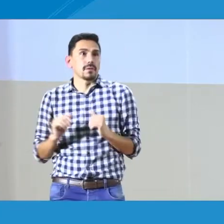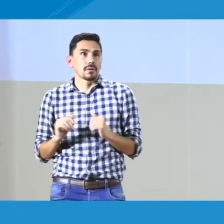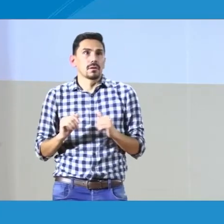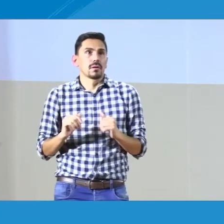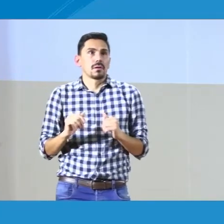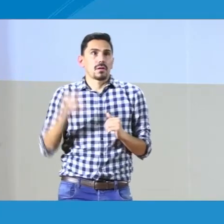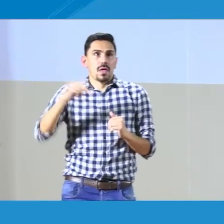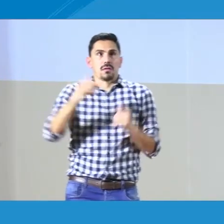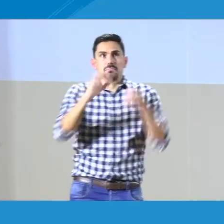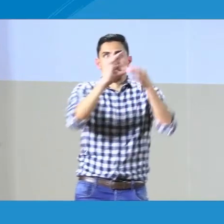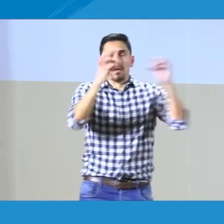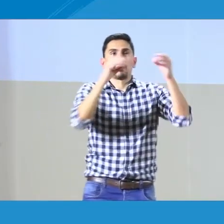las personas con discapacidad.